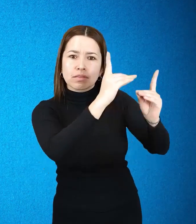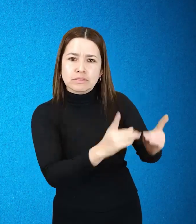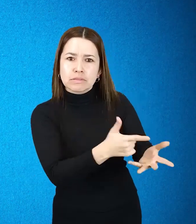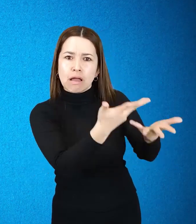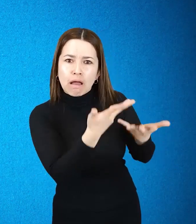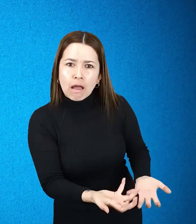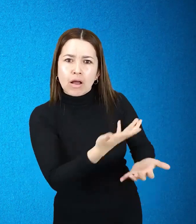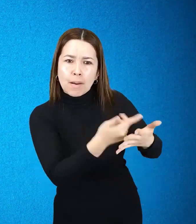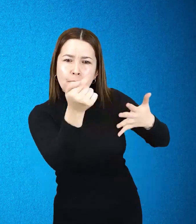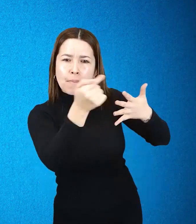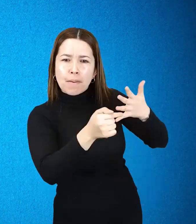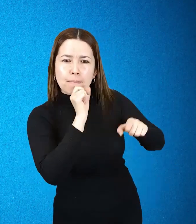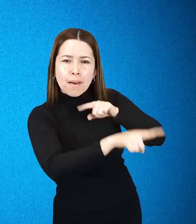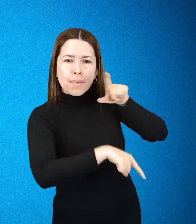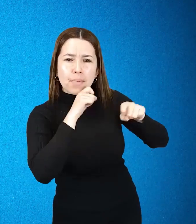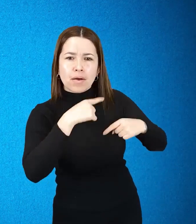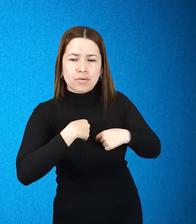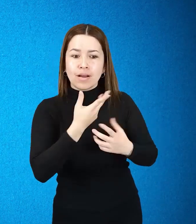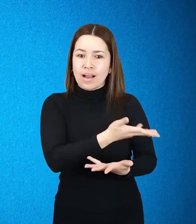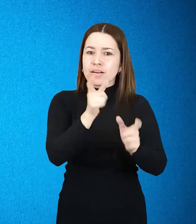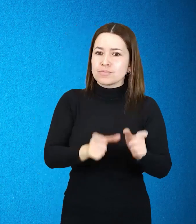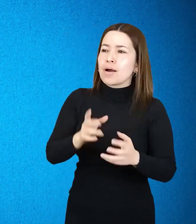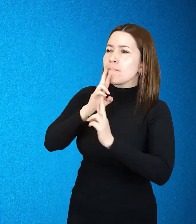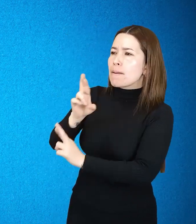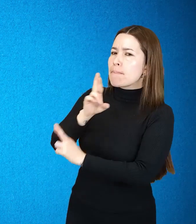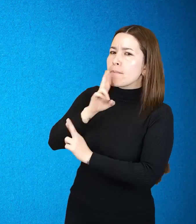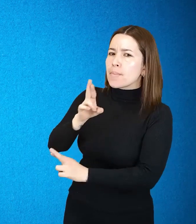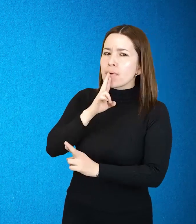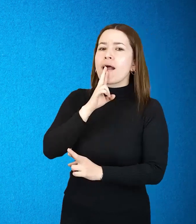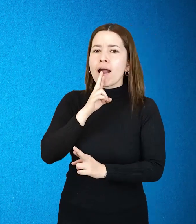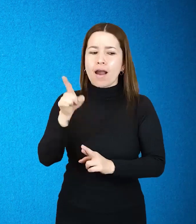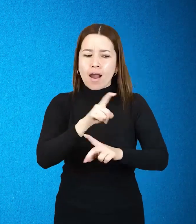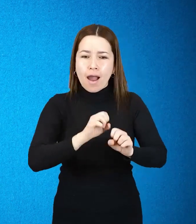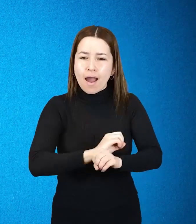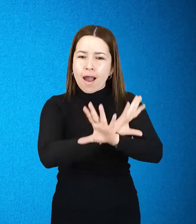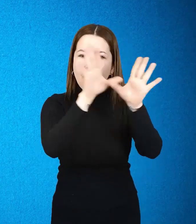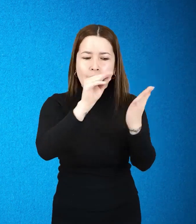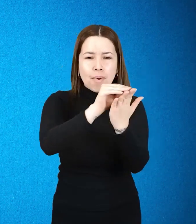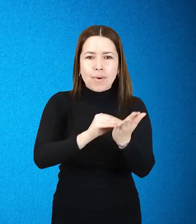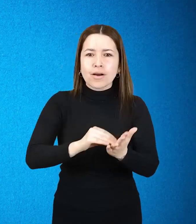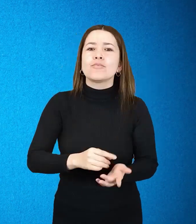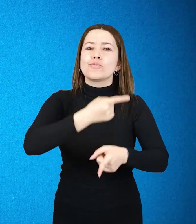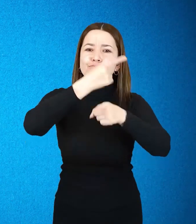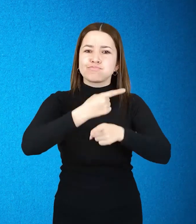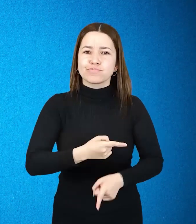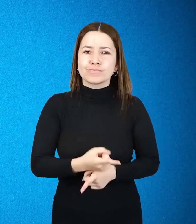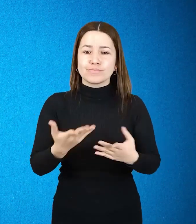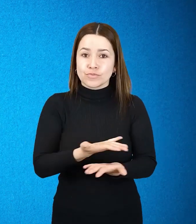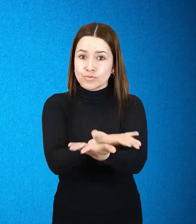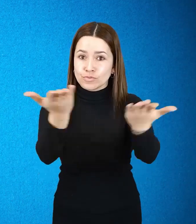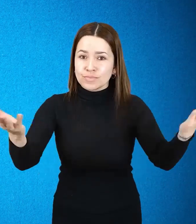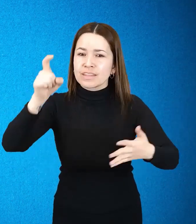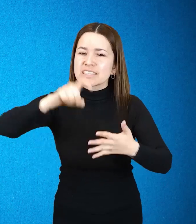Los funcionarios de las notarías o centros de conciliación conversarán con la persona con discapacidad para confirmar los apoyos que está